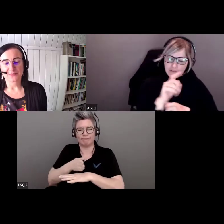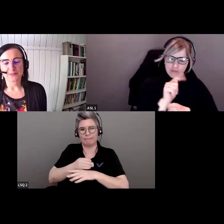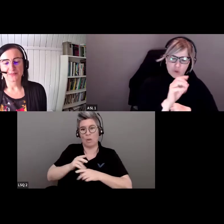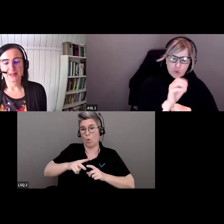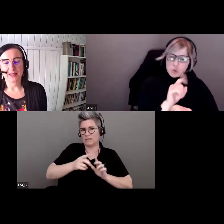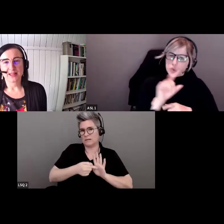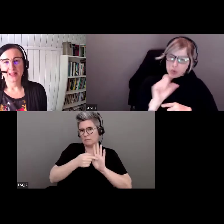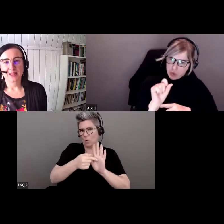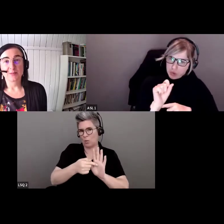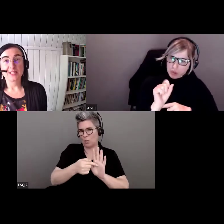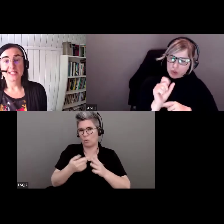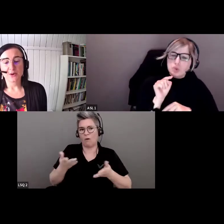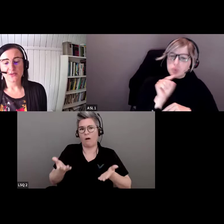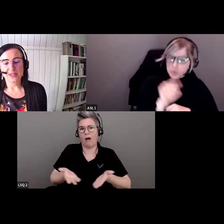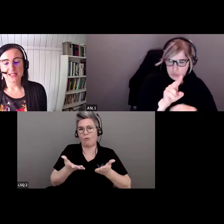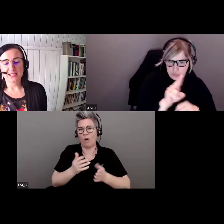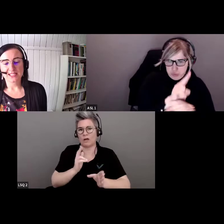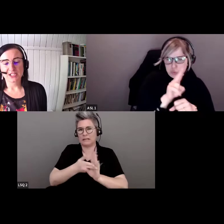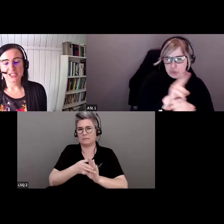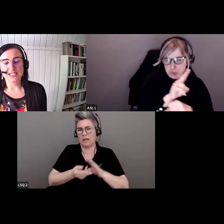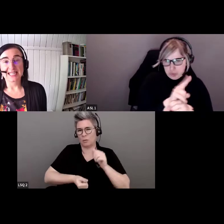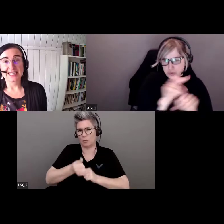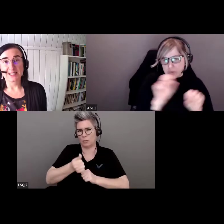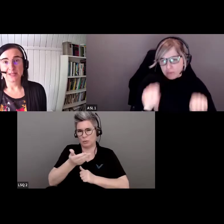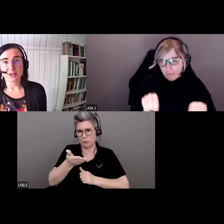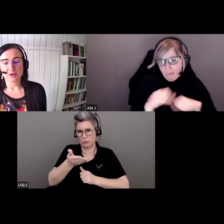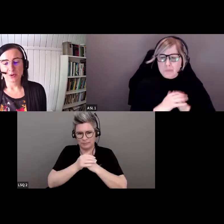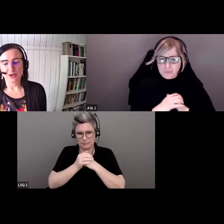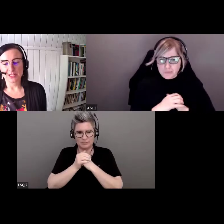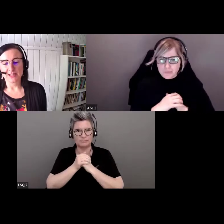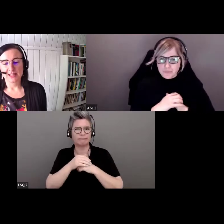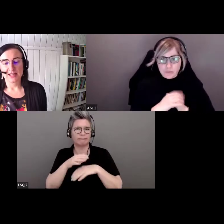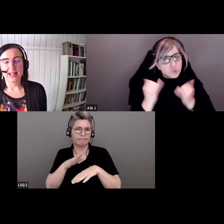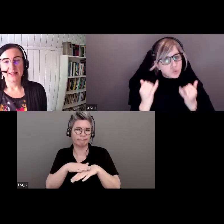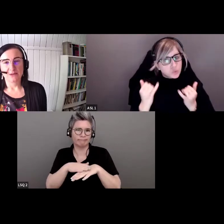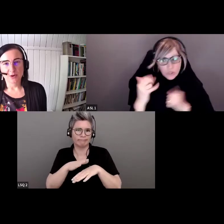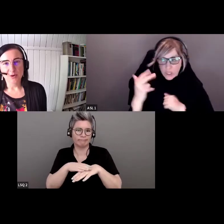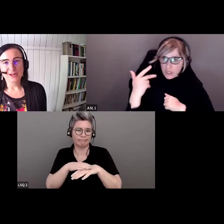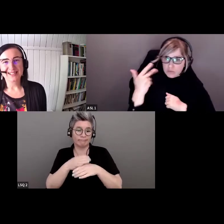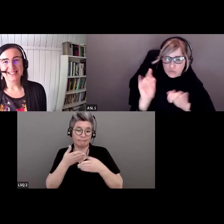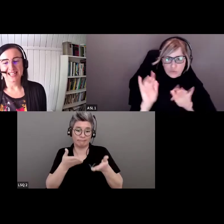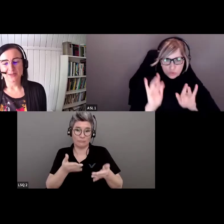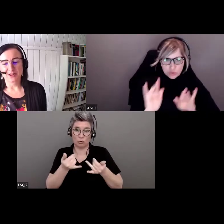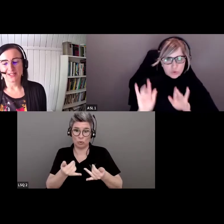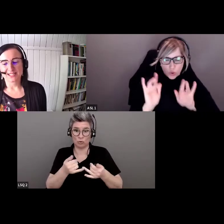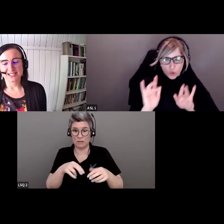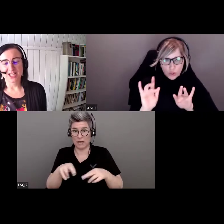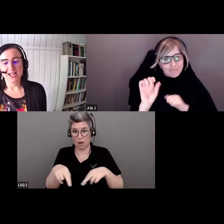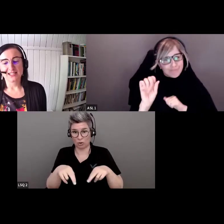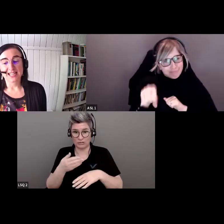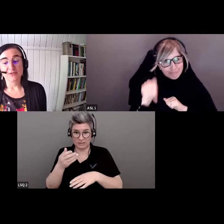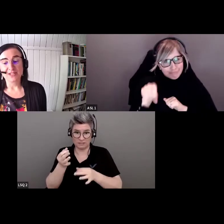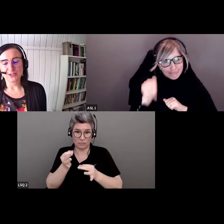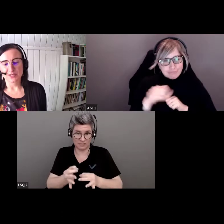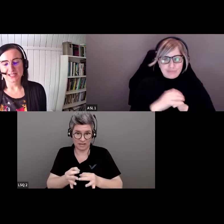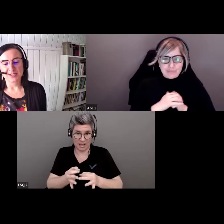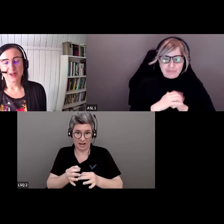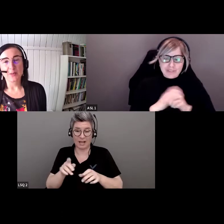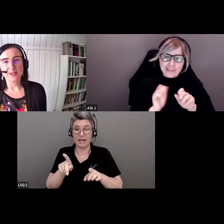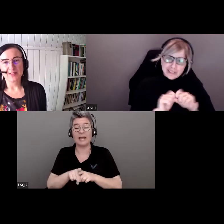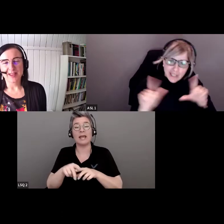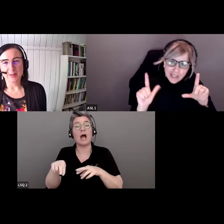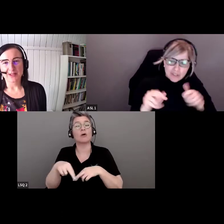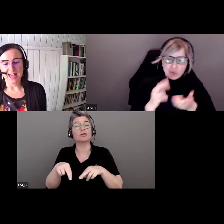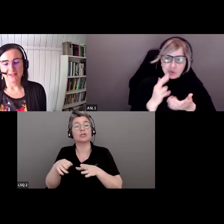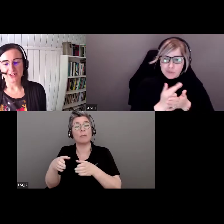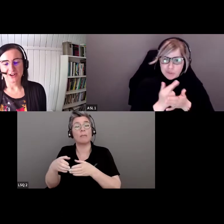vous présenter pour encourager votre participation. Veuillez noter que cette séance est enregistrée et que l'enregistrement